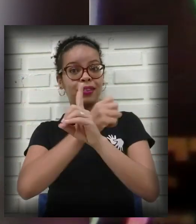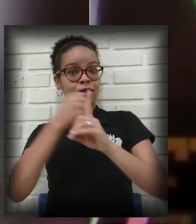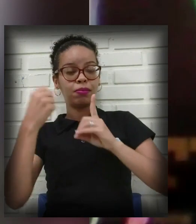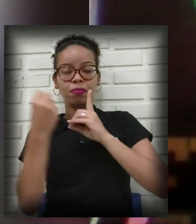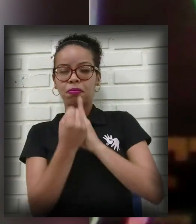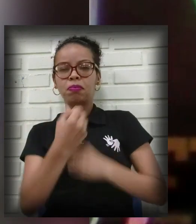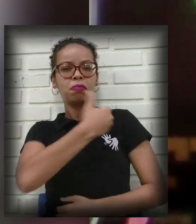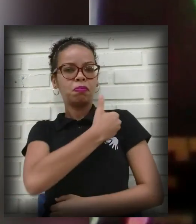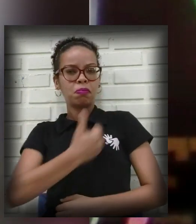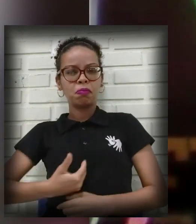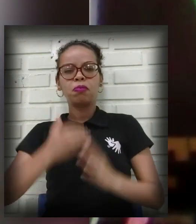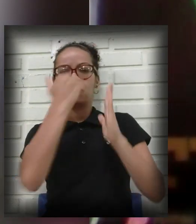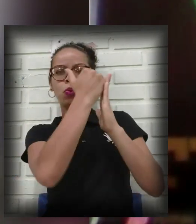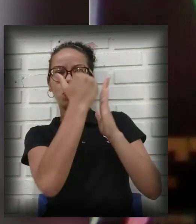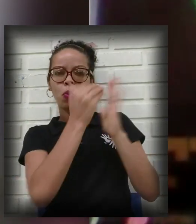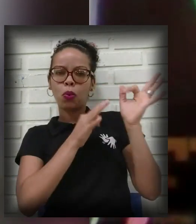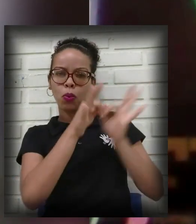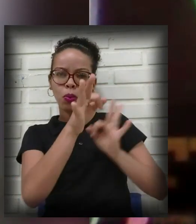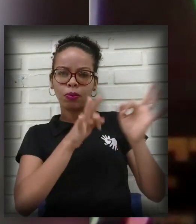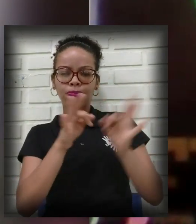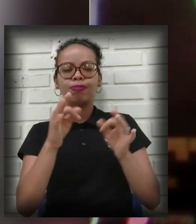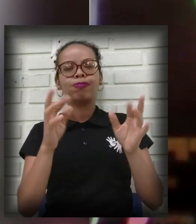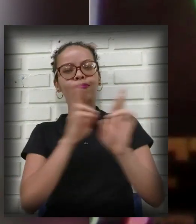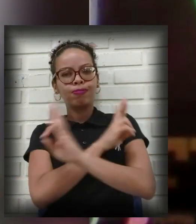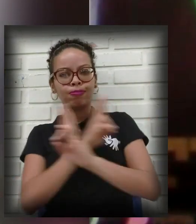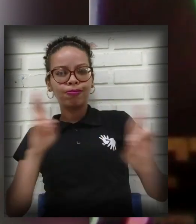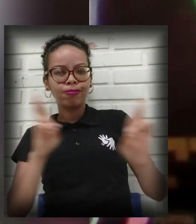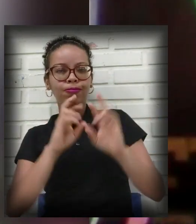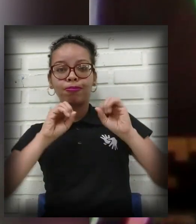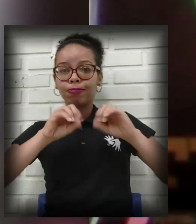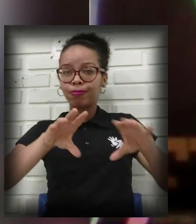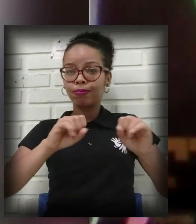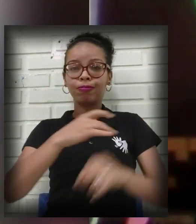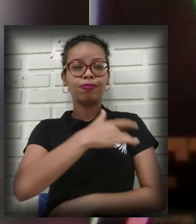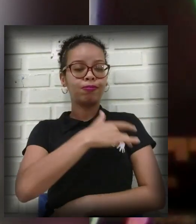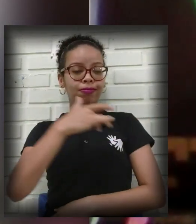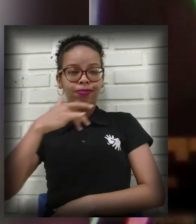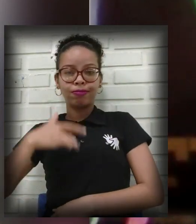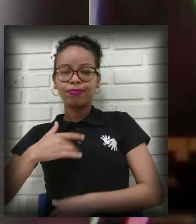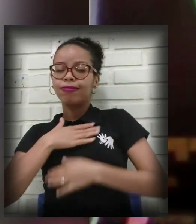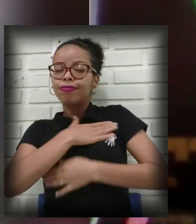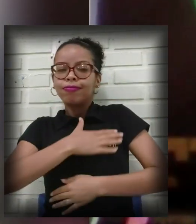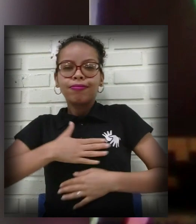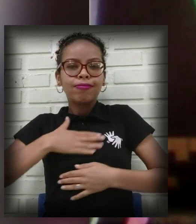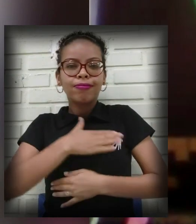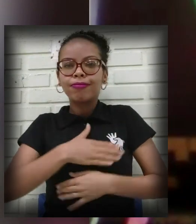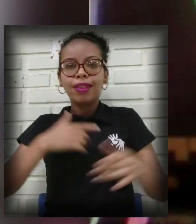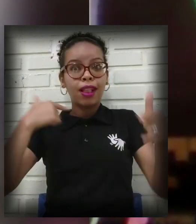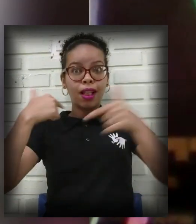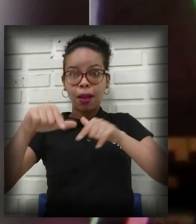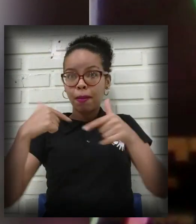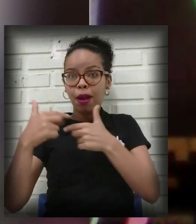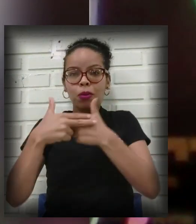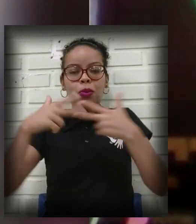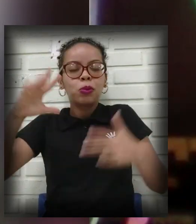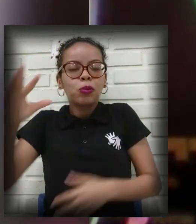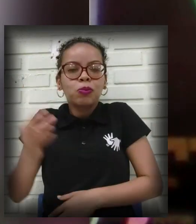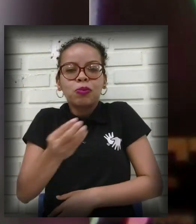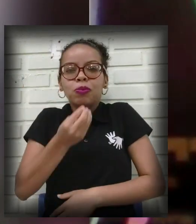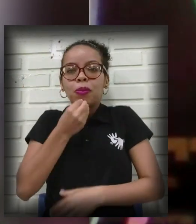públicas relacionadas à educação, saúde, lazer, mercado de trabalho, oportunidades que dependem da visão